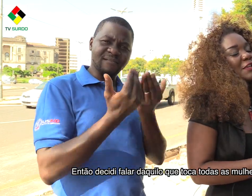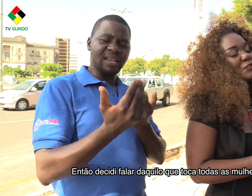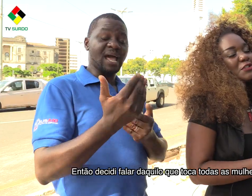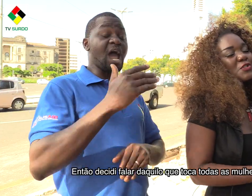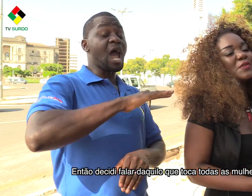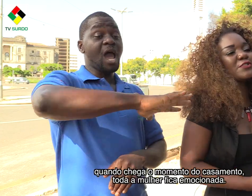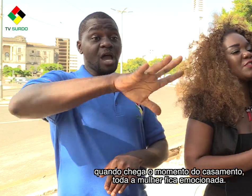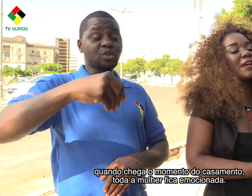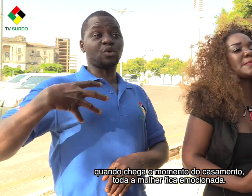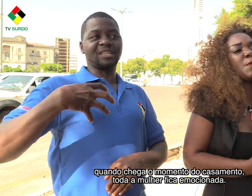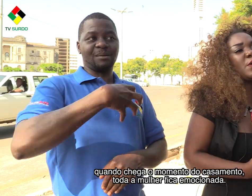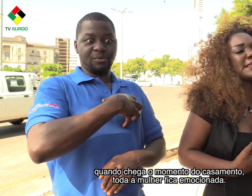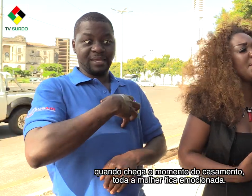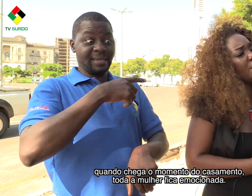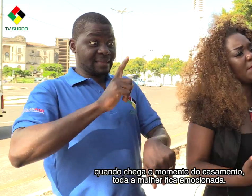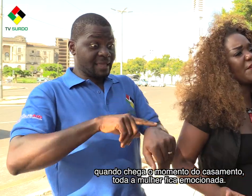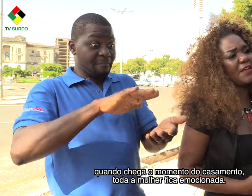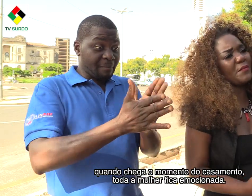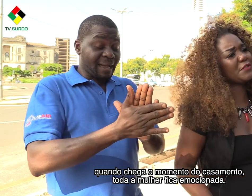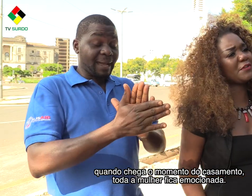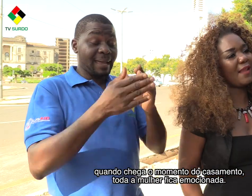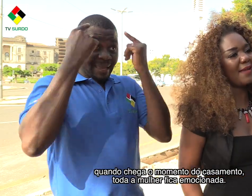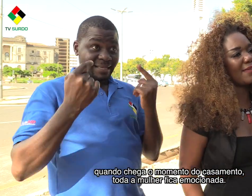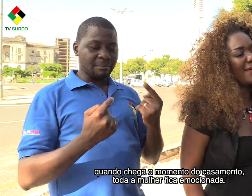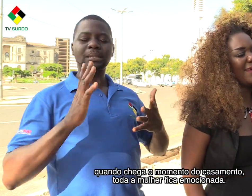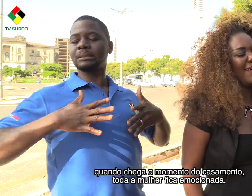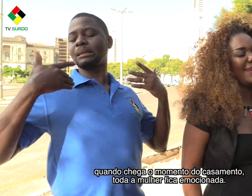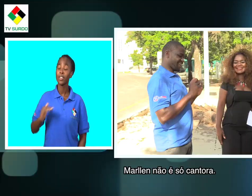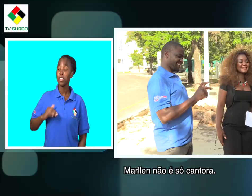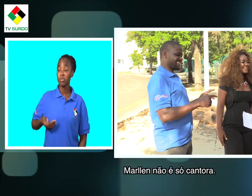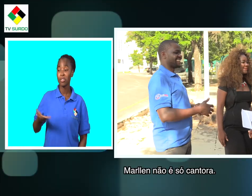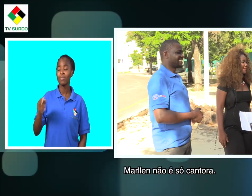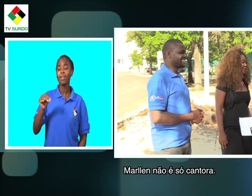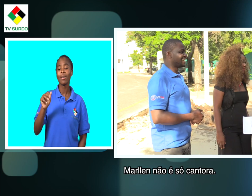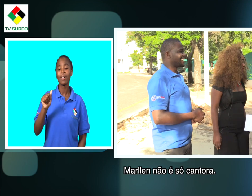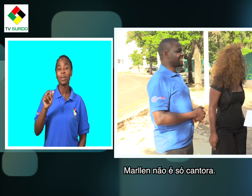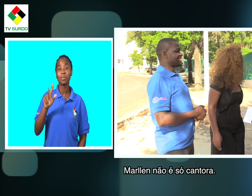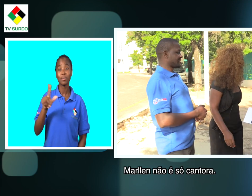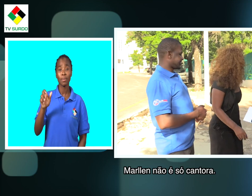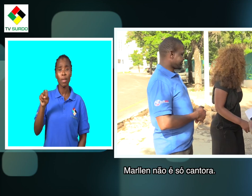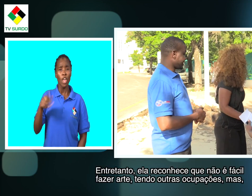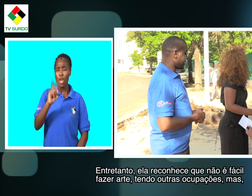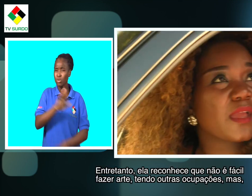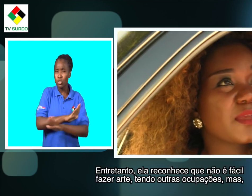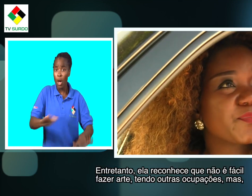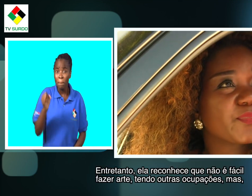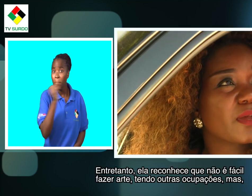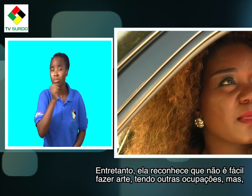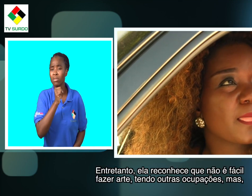as mulheres? Quando chega esse momento do casamento, toda mulher fica emocionada. Marlene não é só cantora. Entretanto, ela